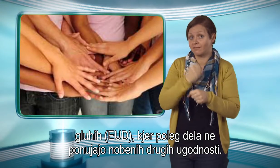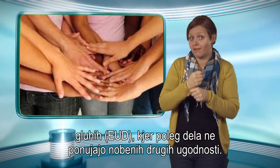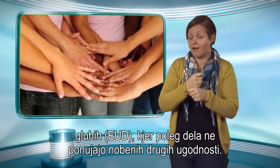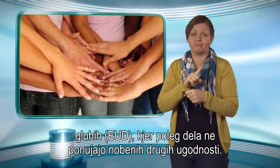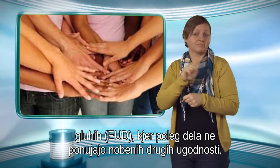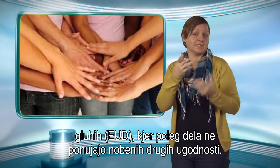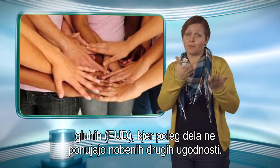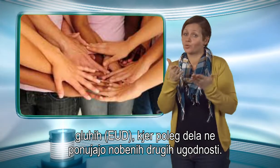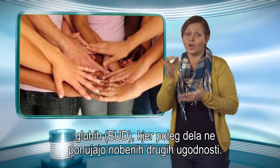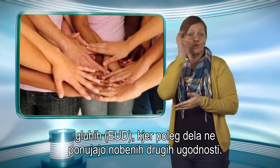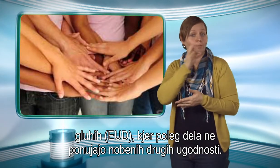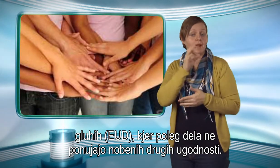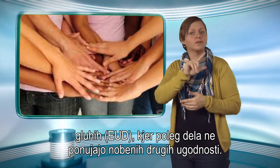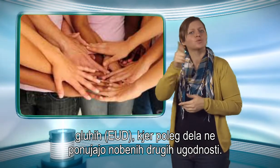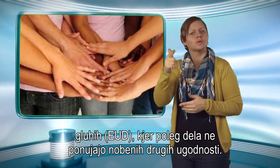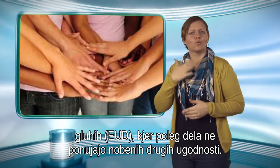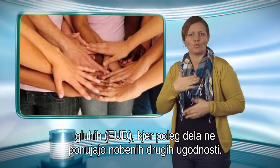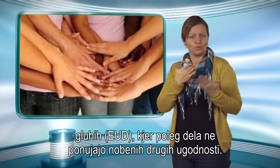nobenih drugih ugodnosti.